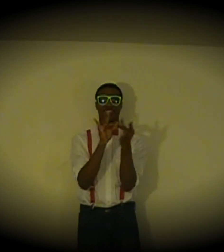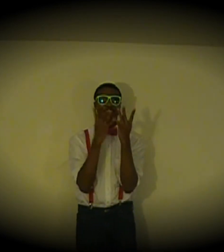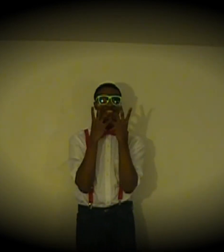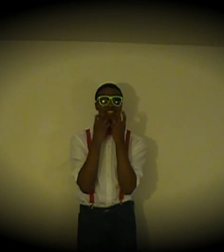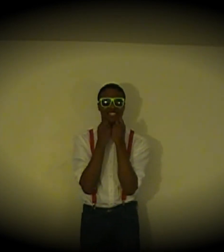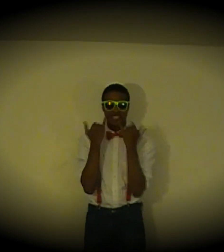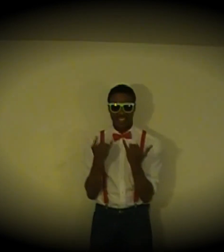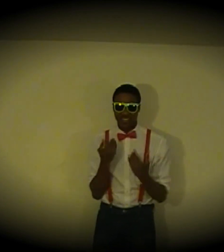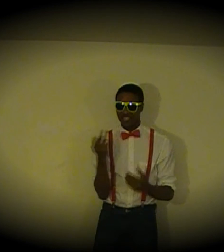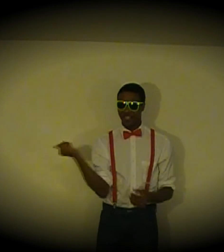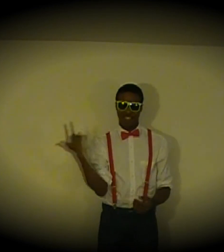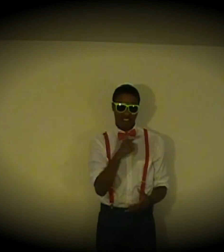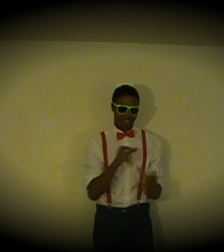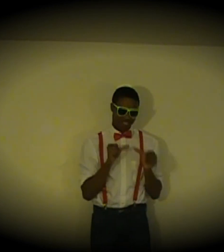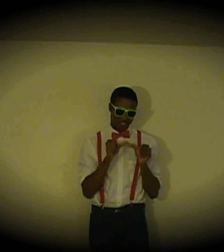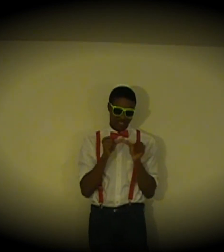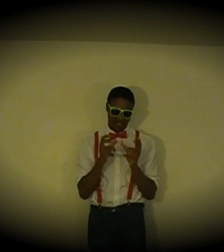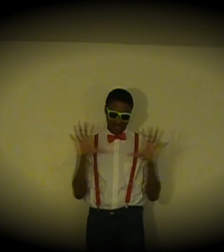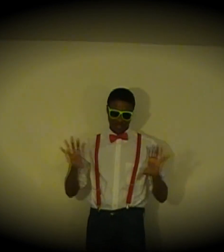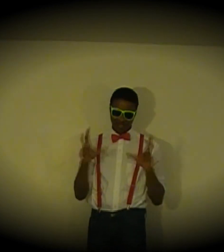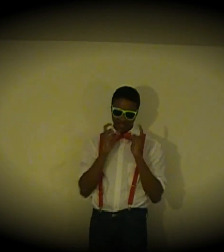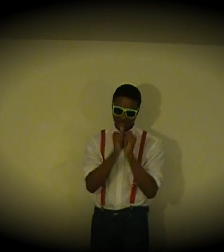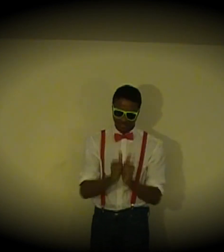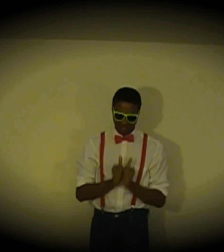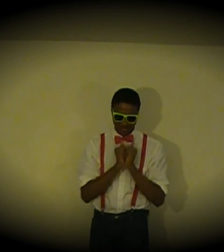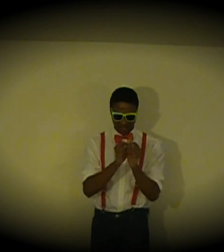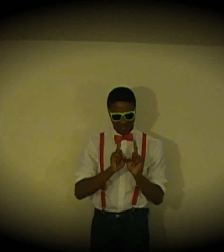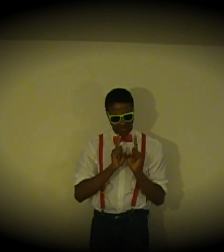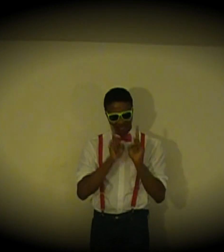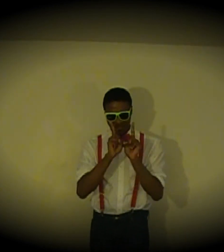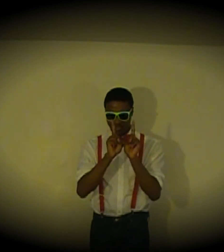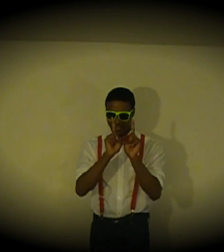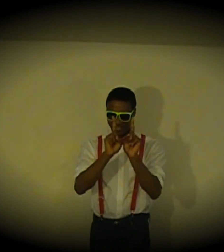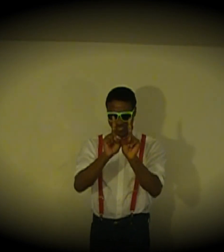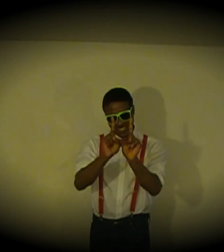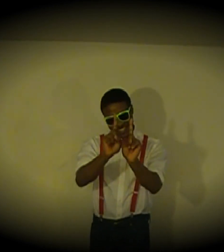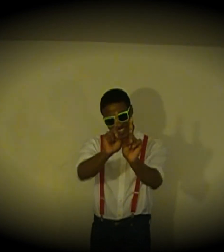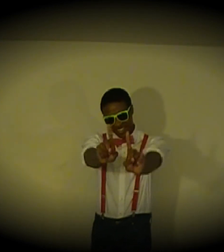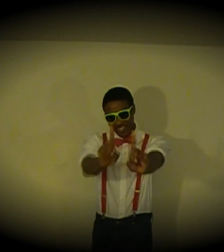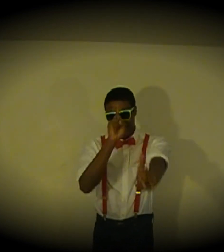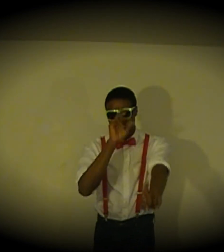그래 바로 너 지금부터 갈 때까지 가볼까